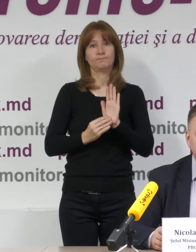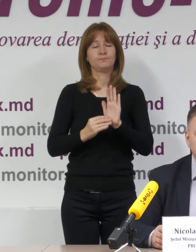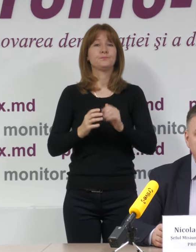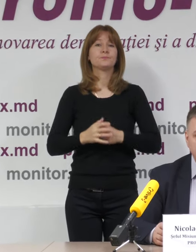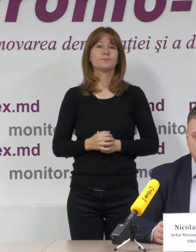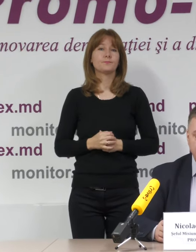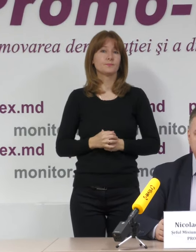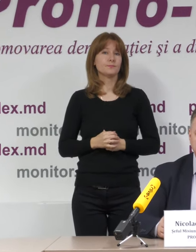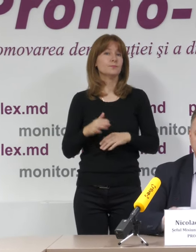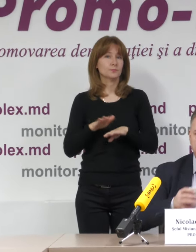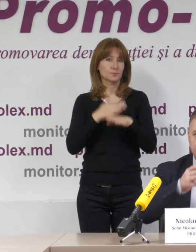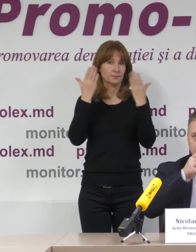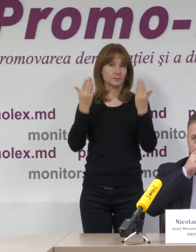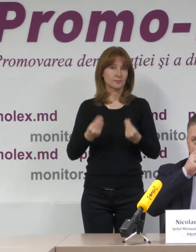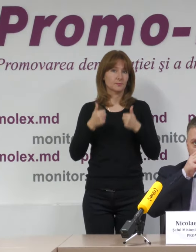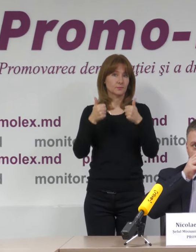O zi bună în continuare! continuare!